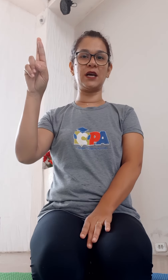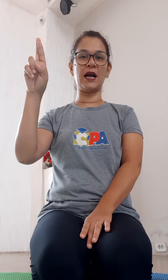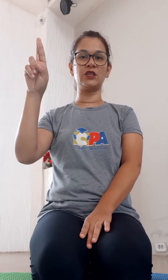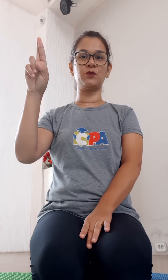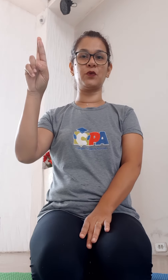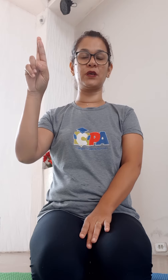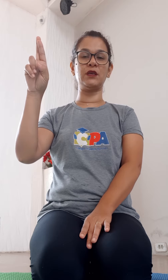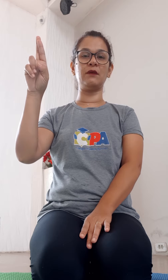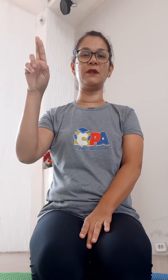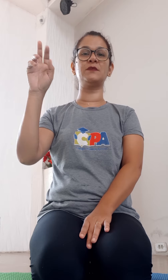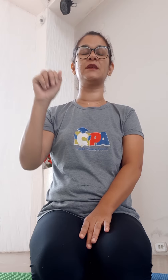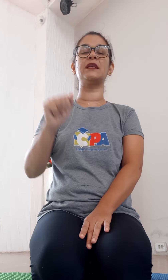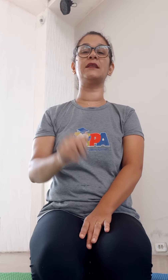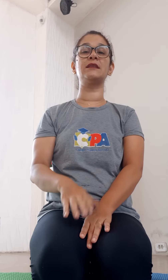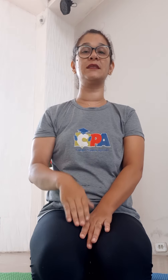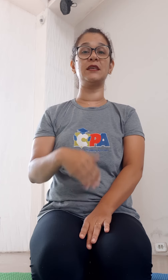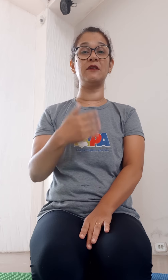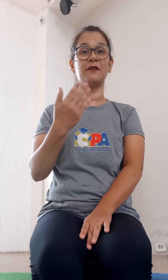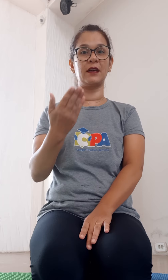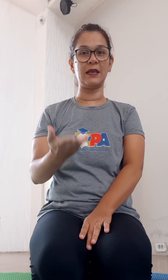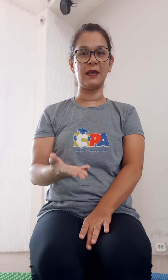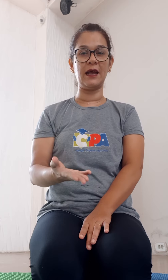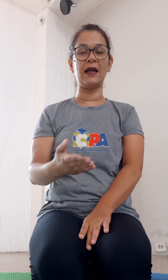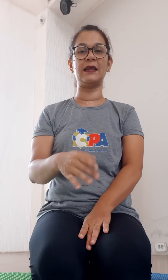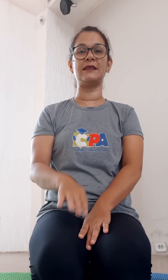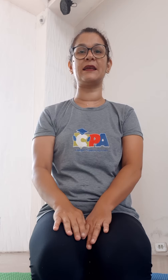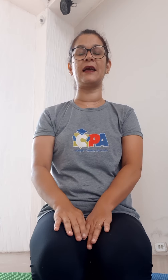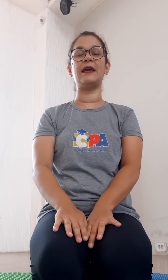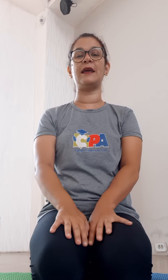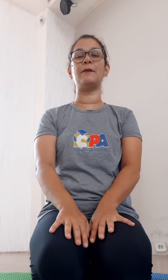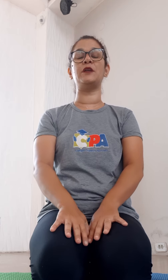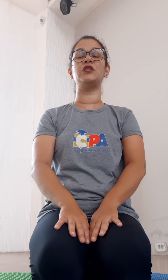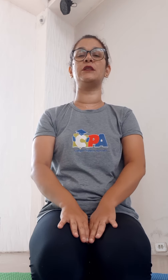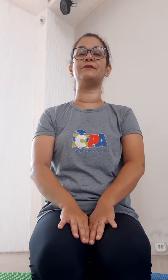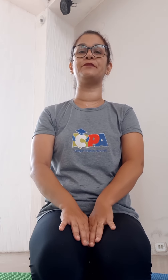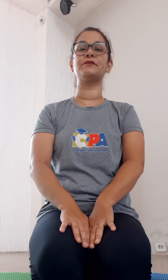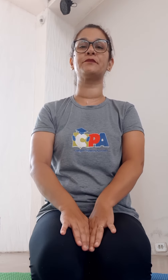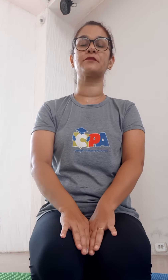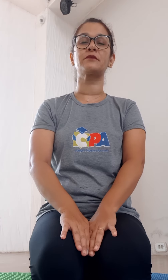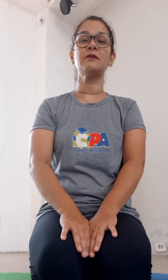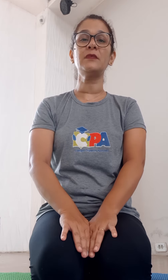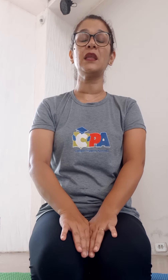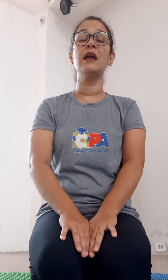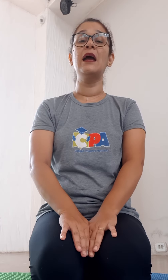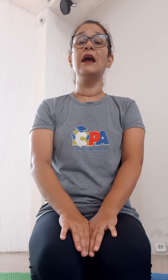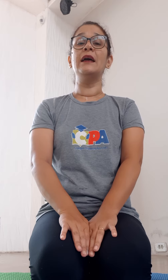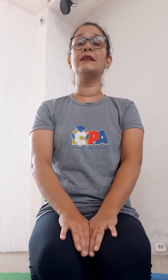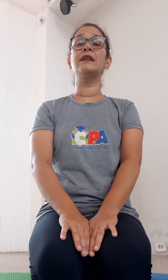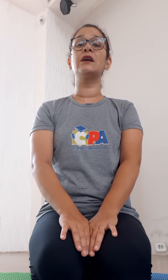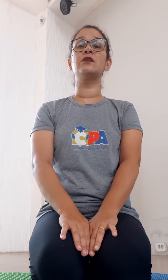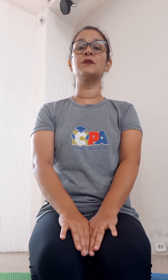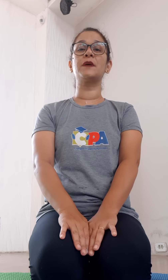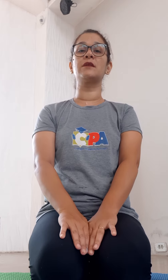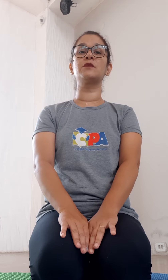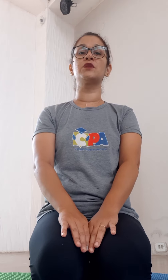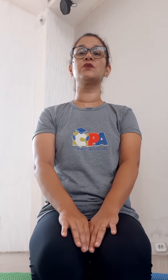arrasta um pouquinho a mesma letra, significa que a letra é repetida. Então, nós paramos no